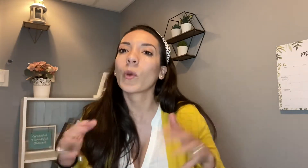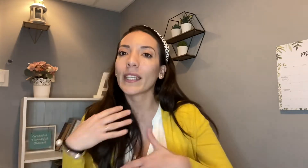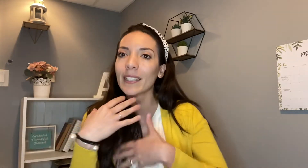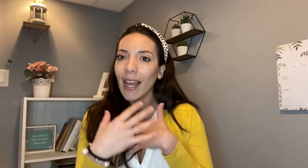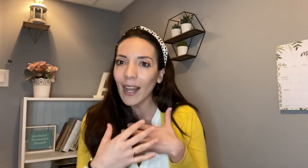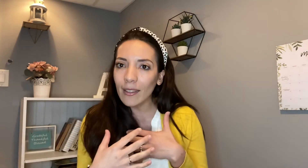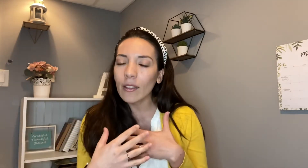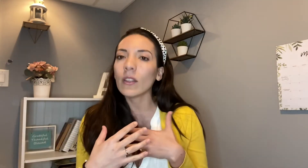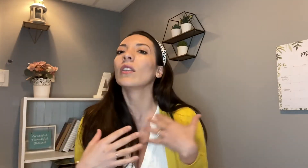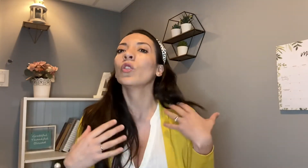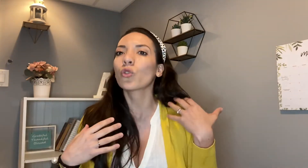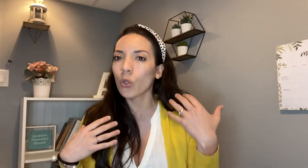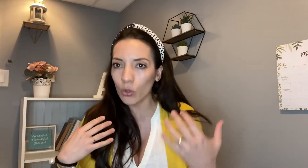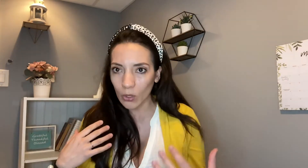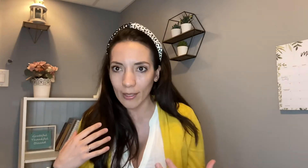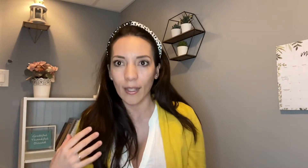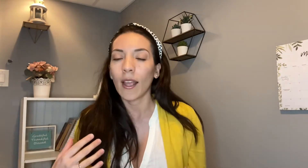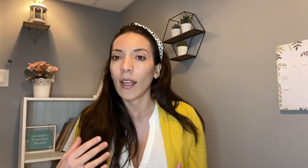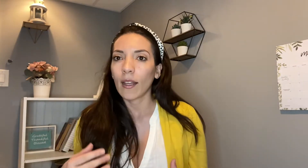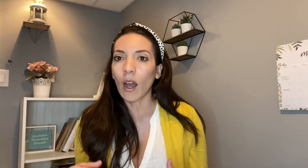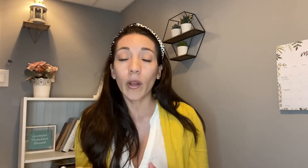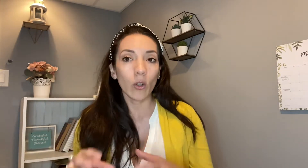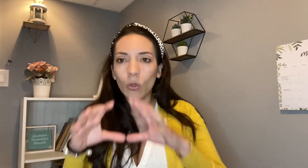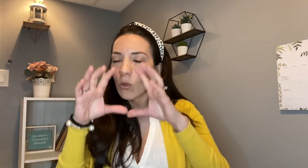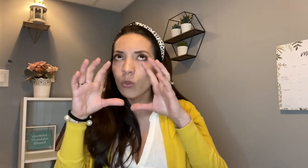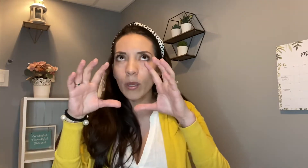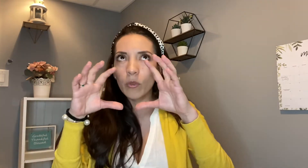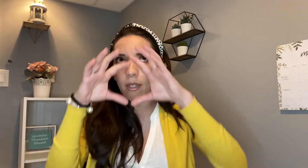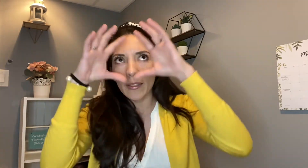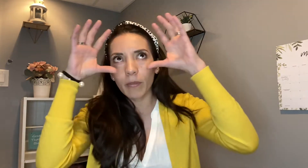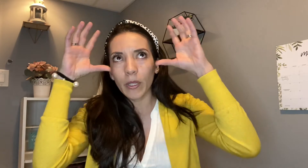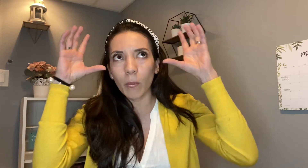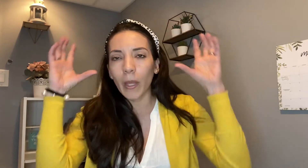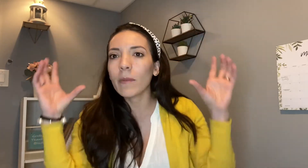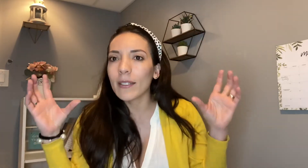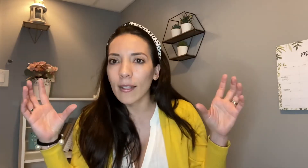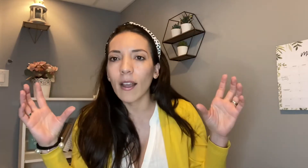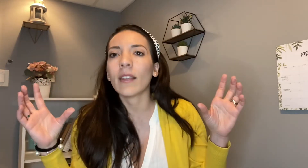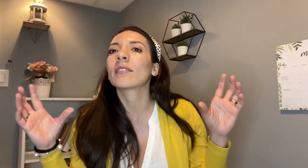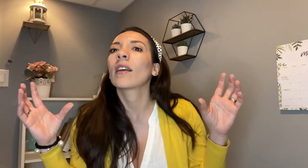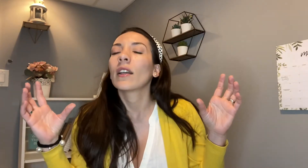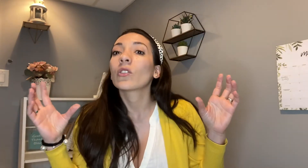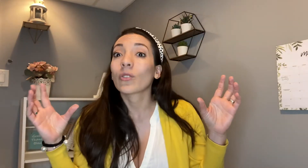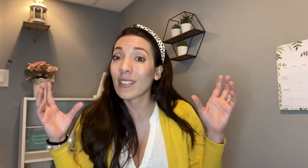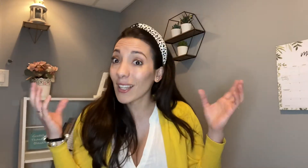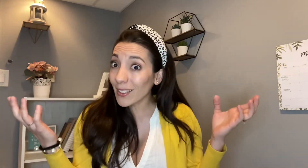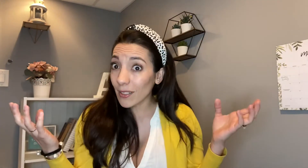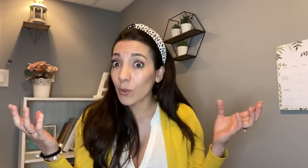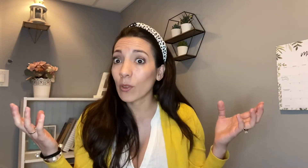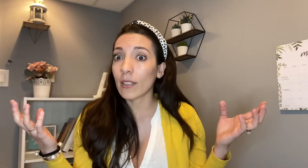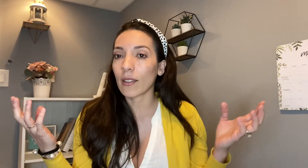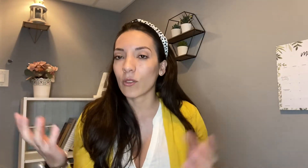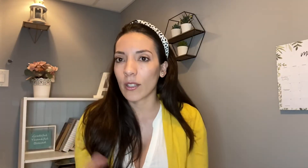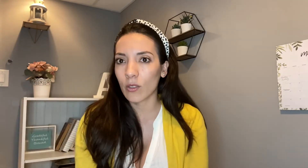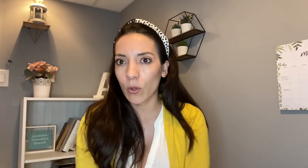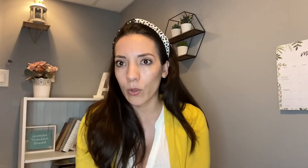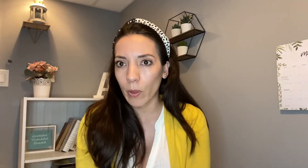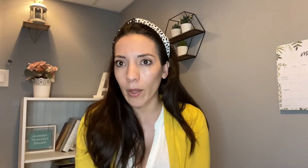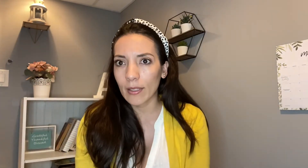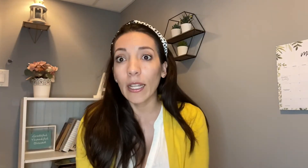que ya nosotras aunque no usemos el término baby signs nosotros ya estamos utilizando señas con los bebés y